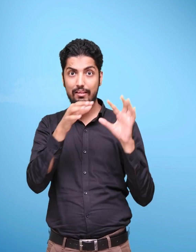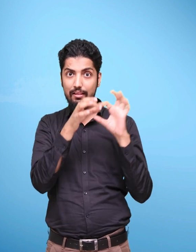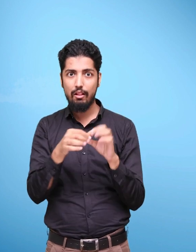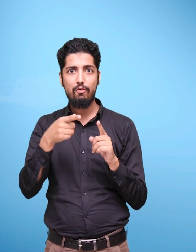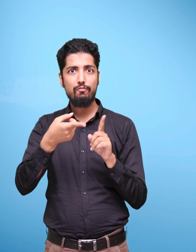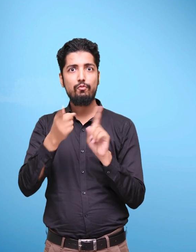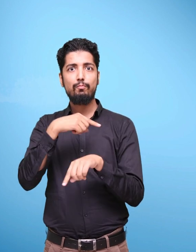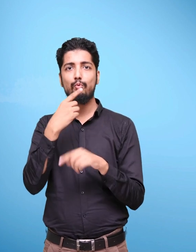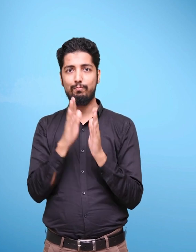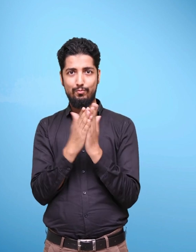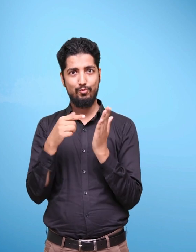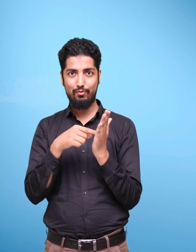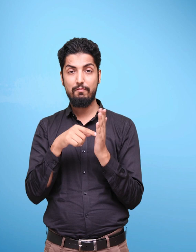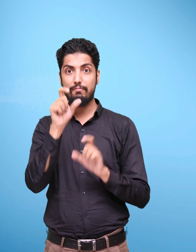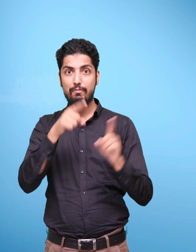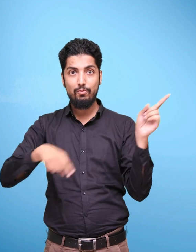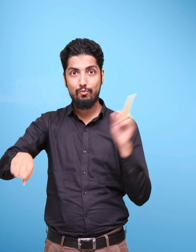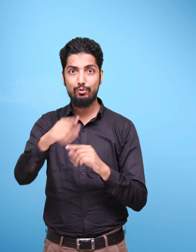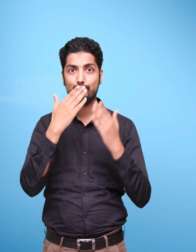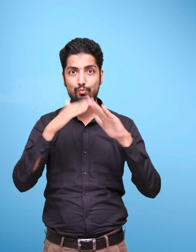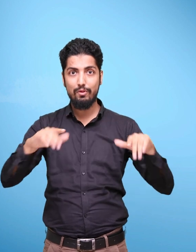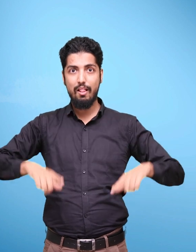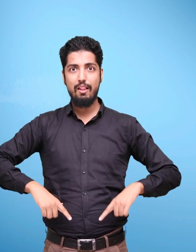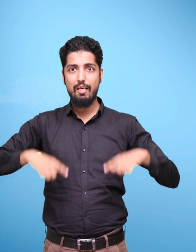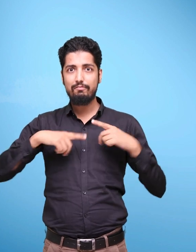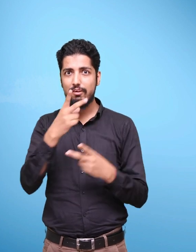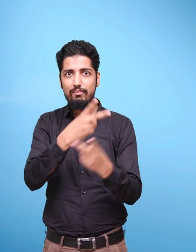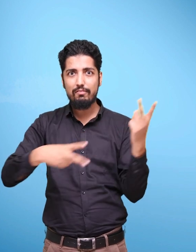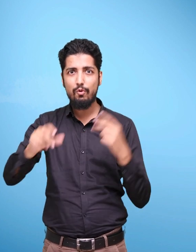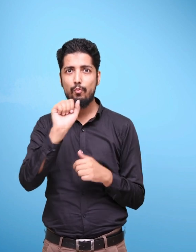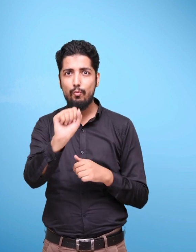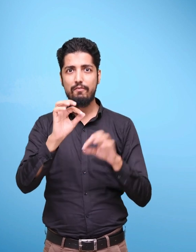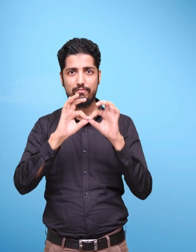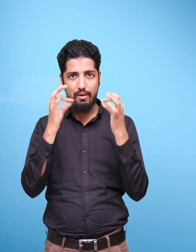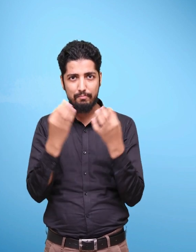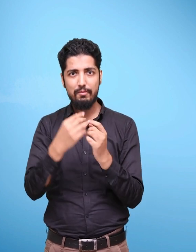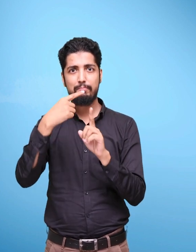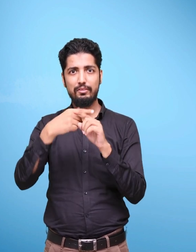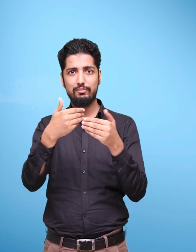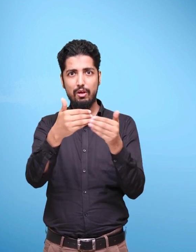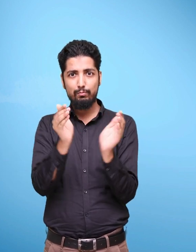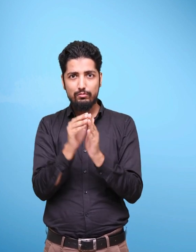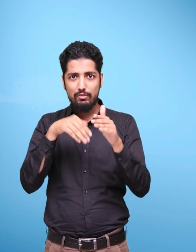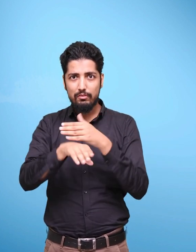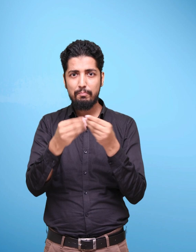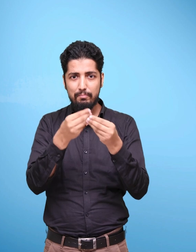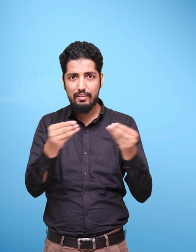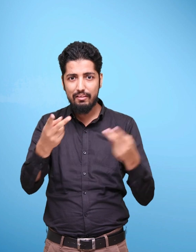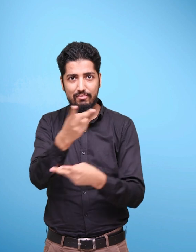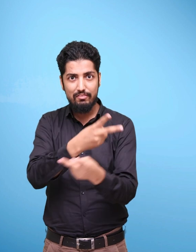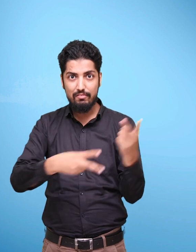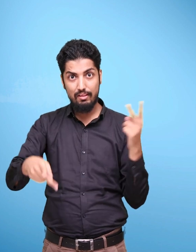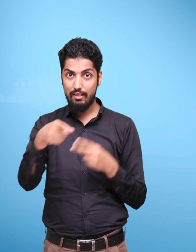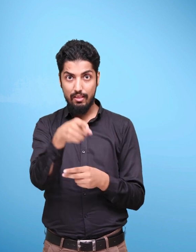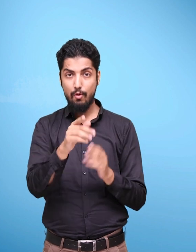Subsequently, textbooks have been developed to bring to life the curricular approach of the NCF-FS. The